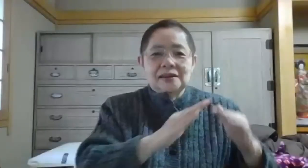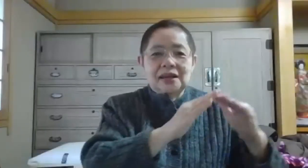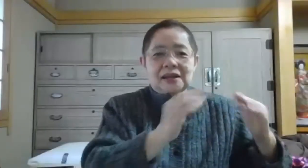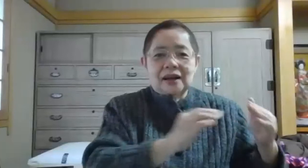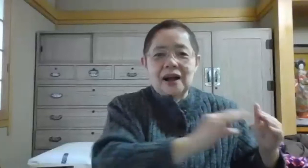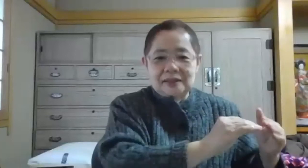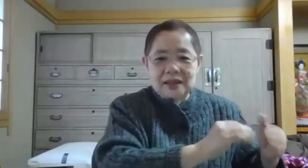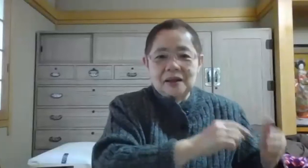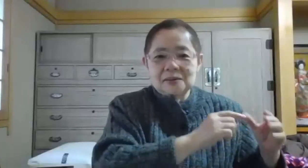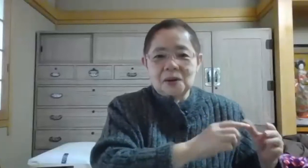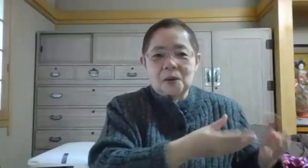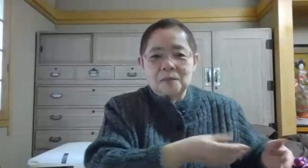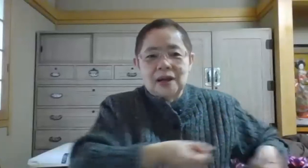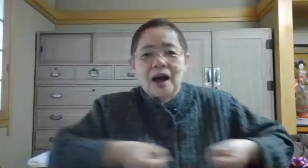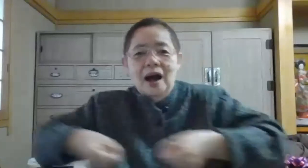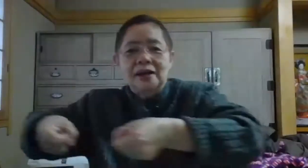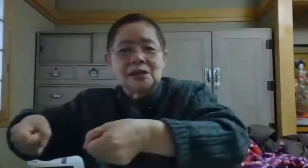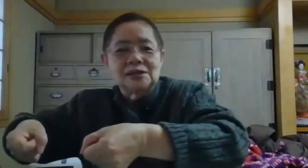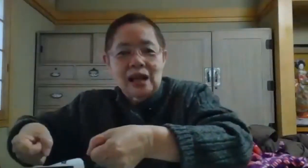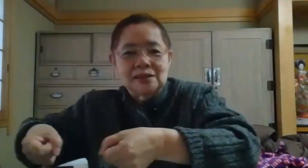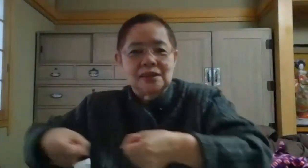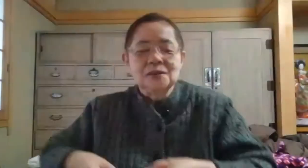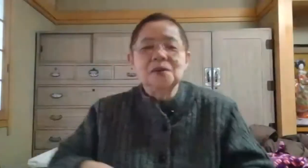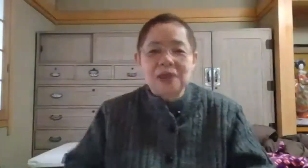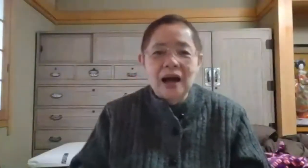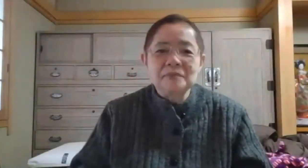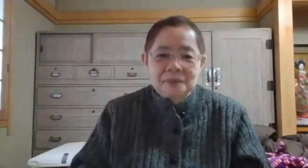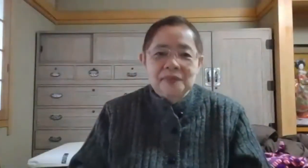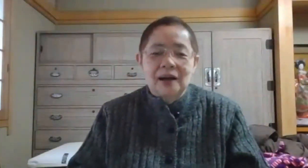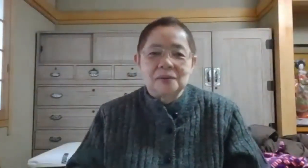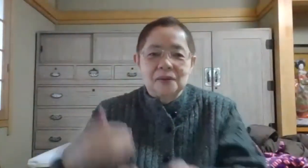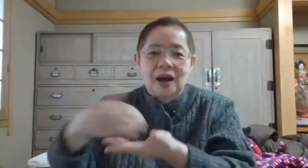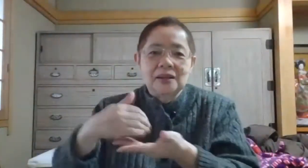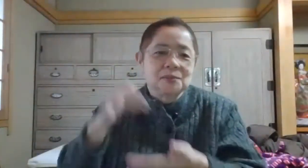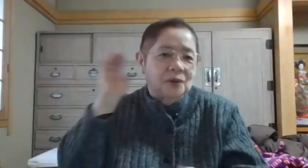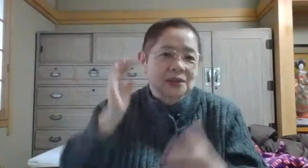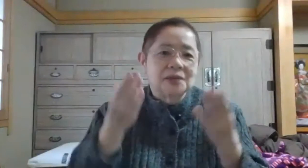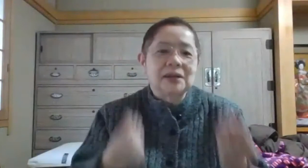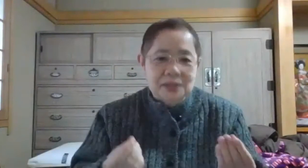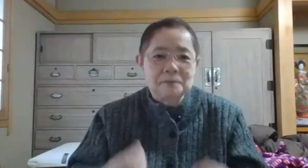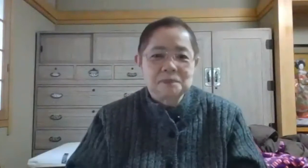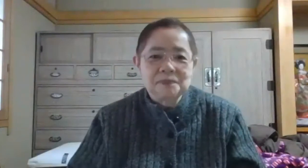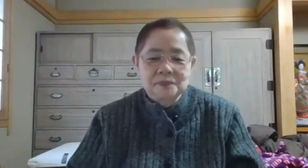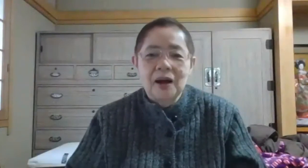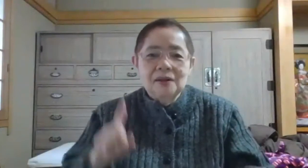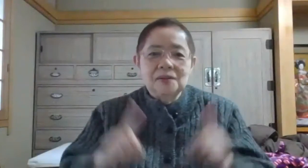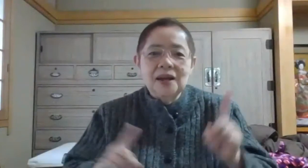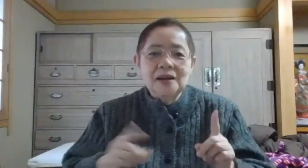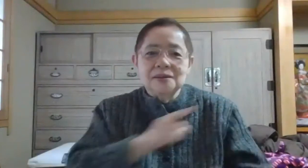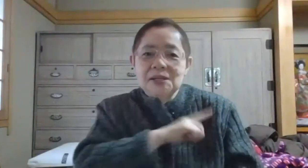家に帰って、それをまた配達したっていうような話も聞きましたとりあえず、一